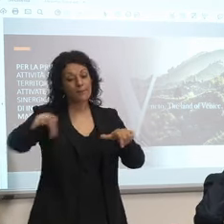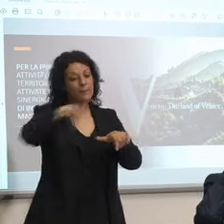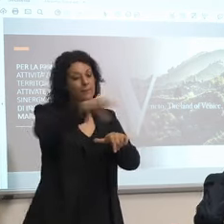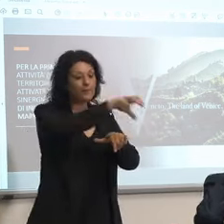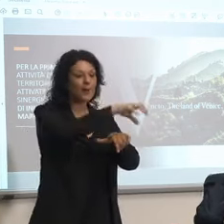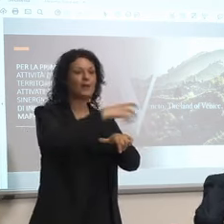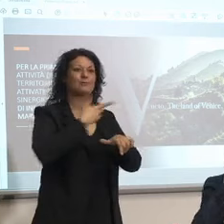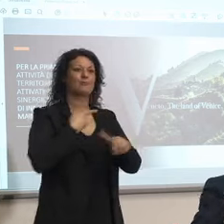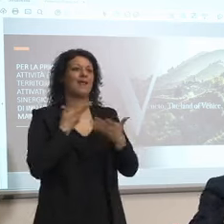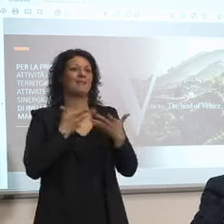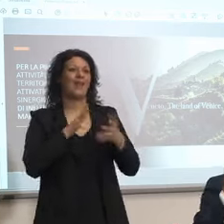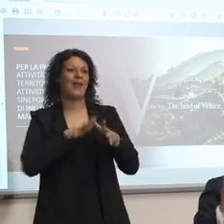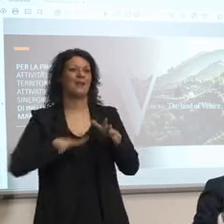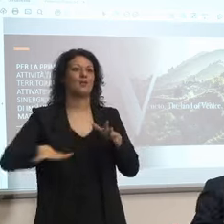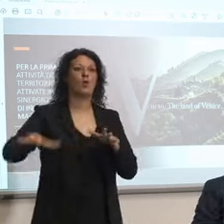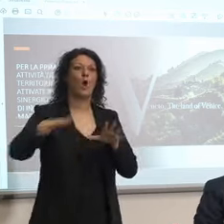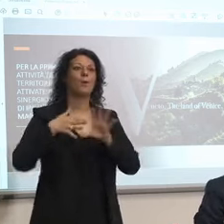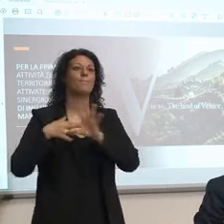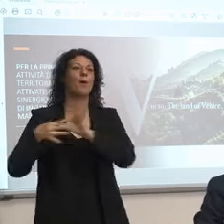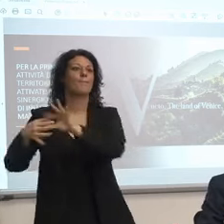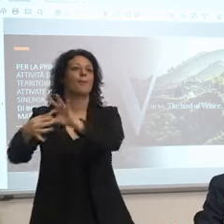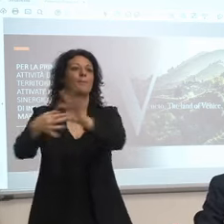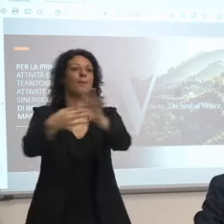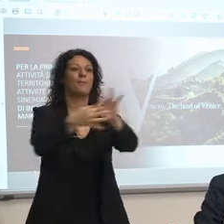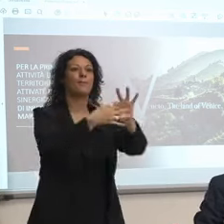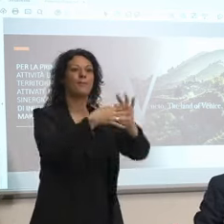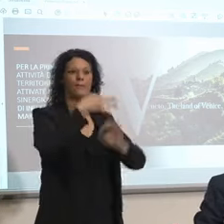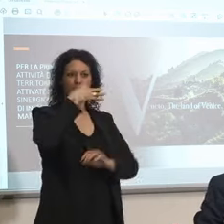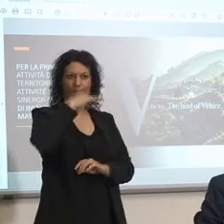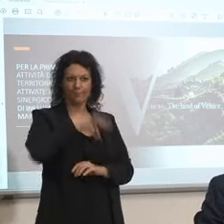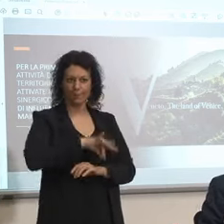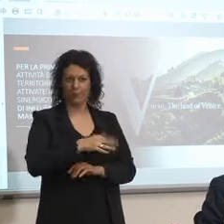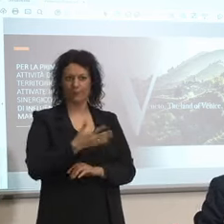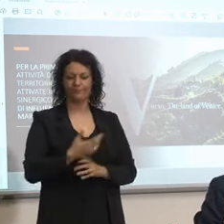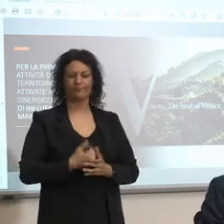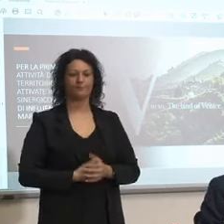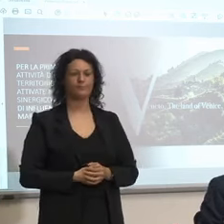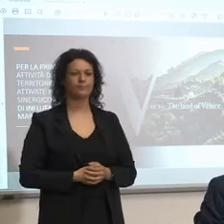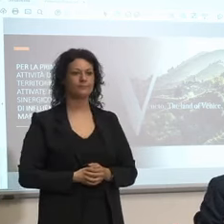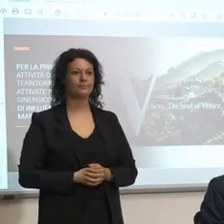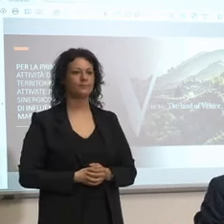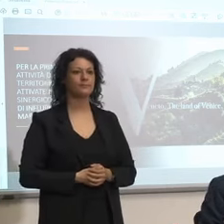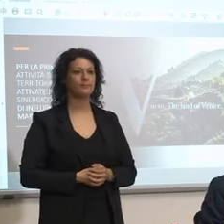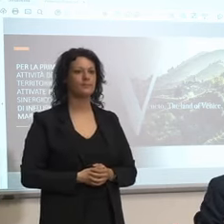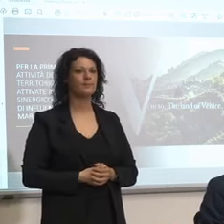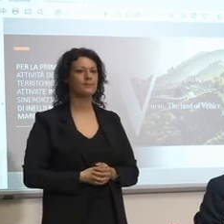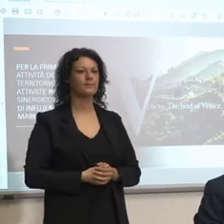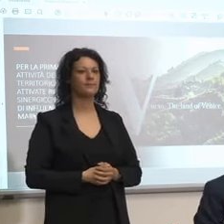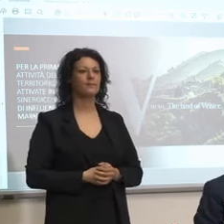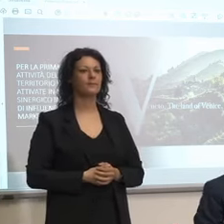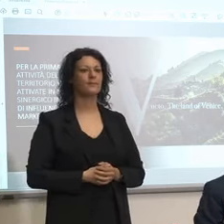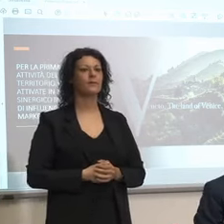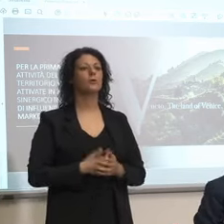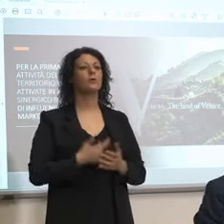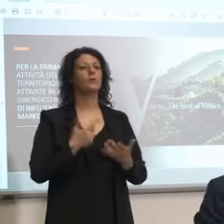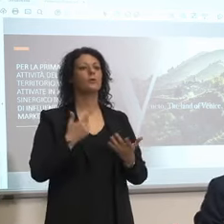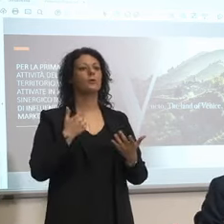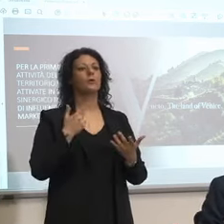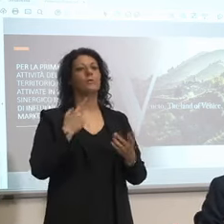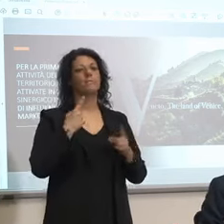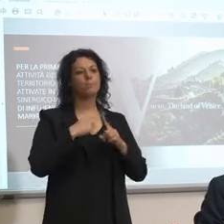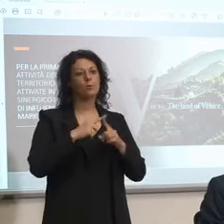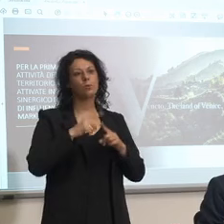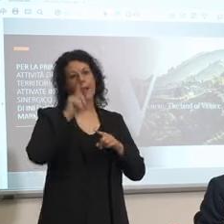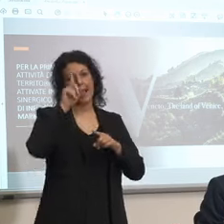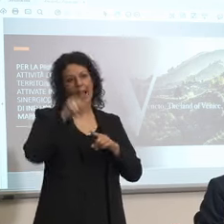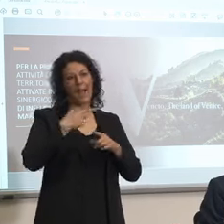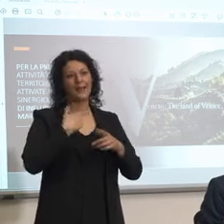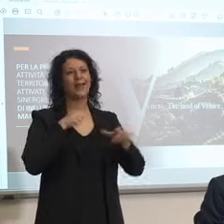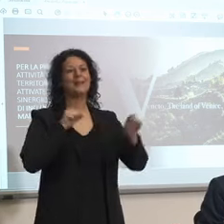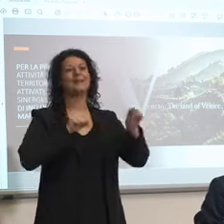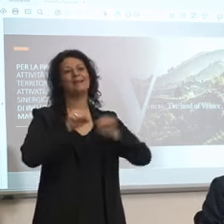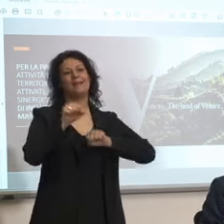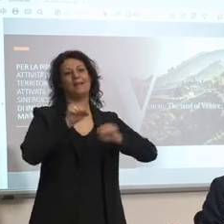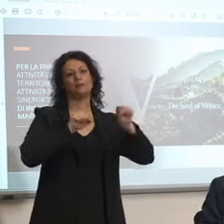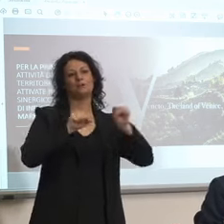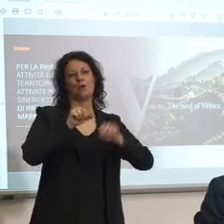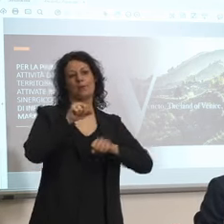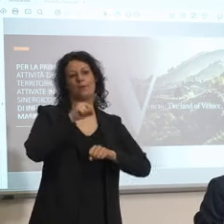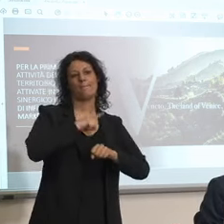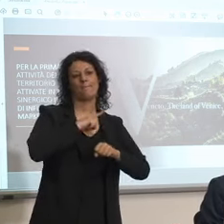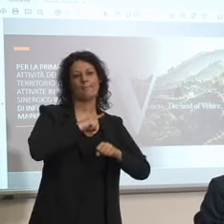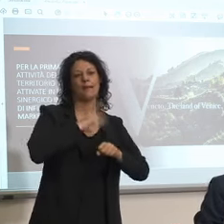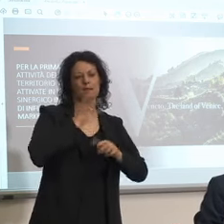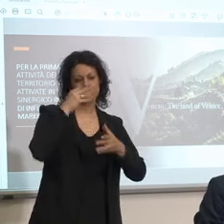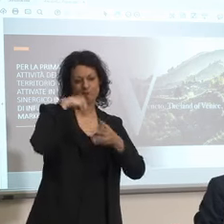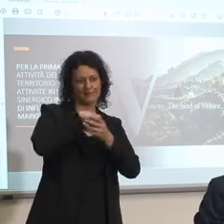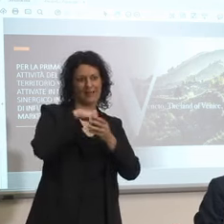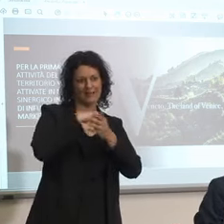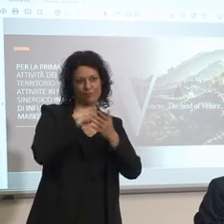anche l'appalto ce ne sarà anche un'altra che è in fase di aggiudicazione e poi abbiamo tutta la direzione mia interna c'è tanto lavoro